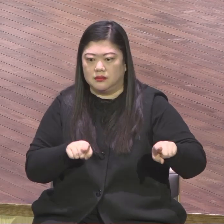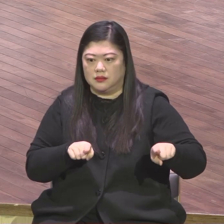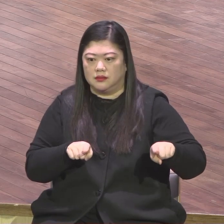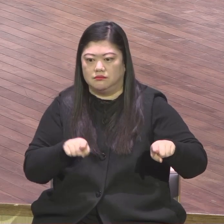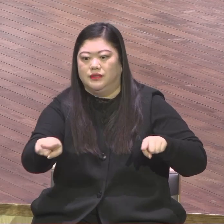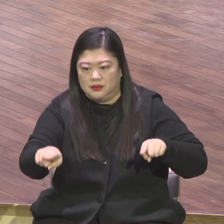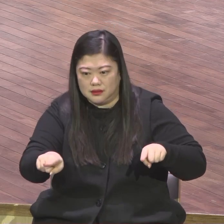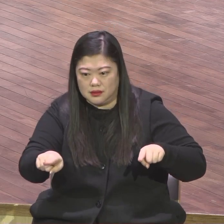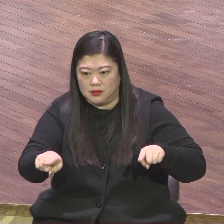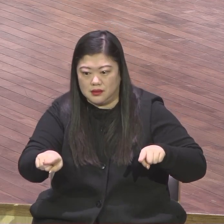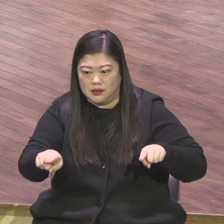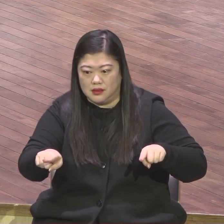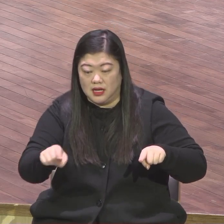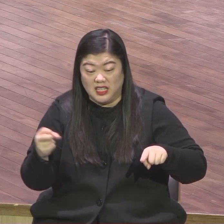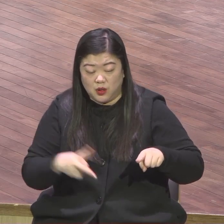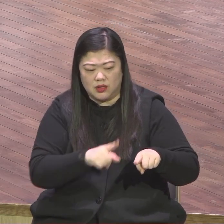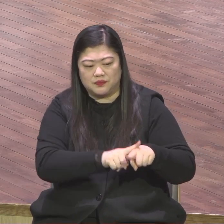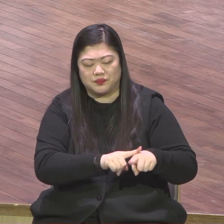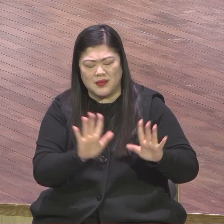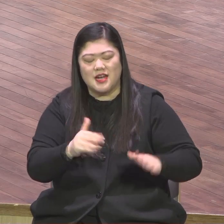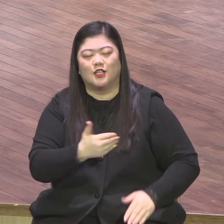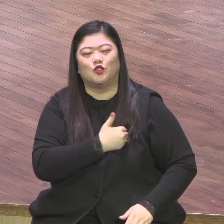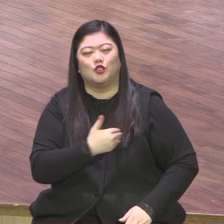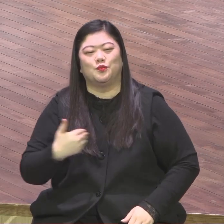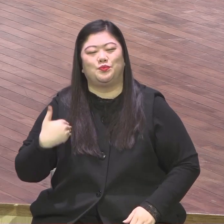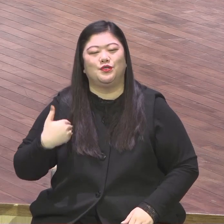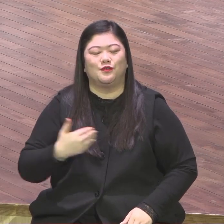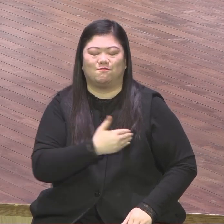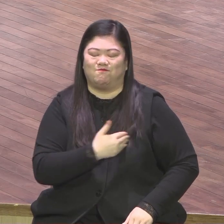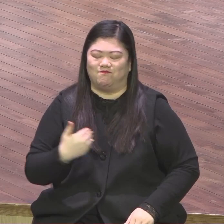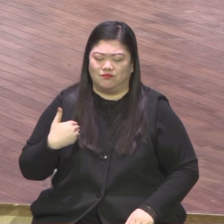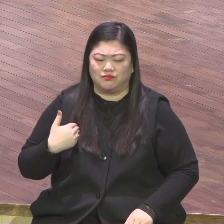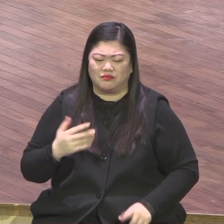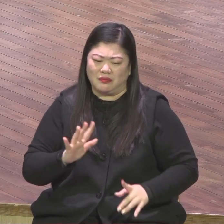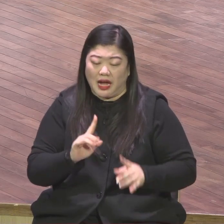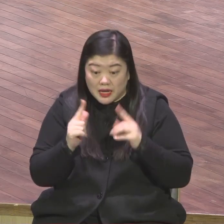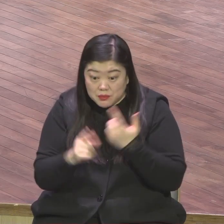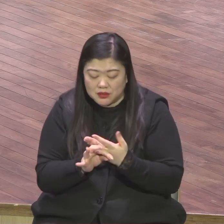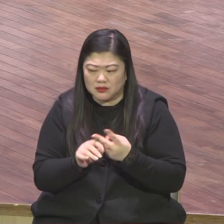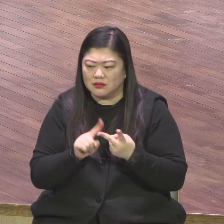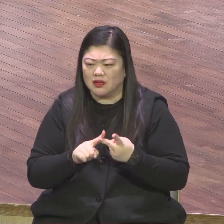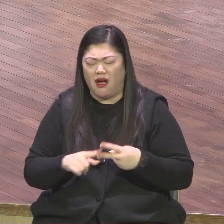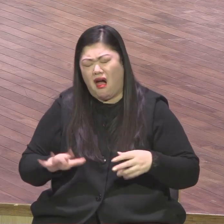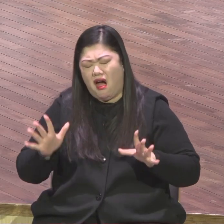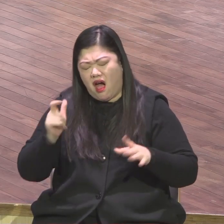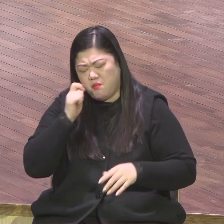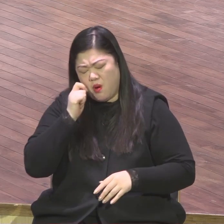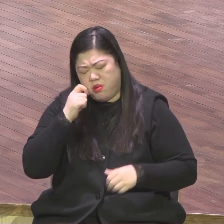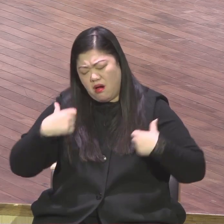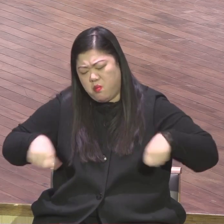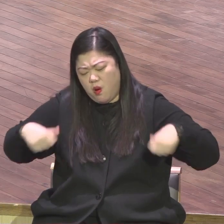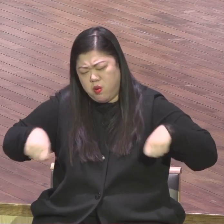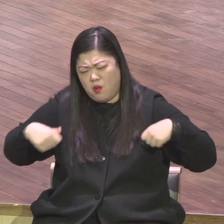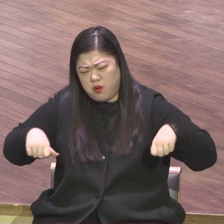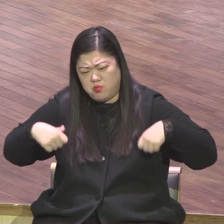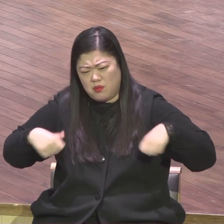한 걸음만 더 나가봐라 그러면 그들이 미쳐보지 못한 숨겨진